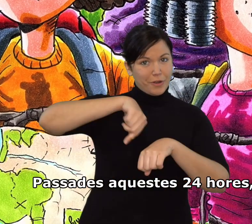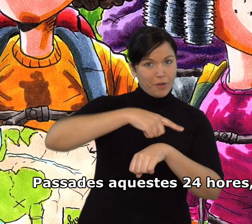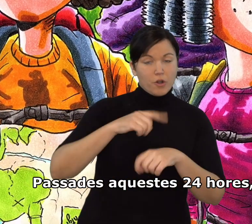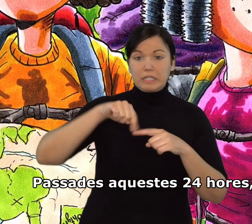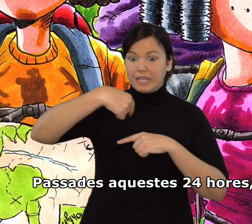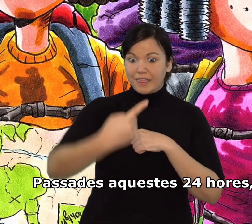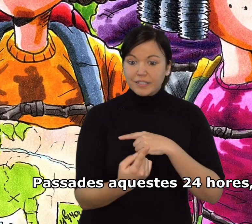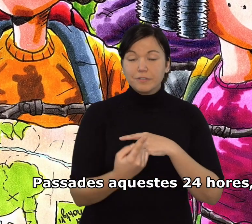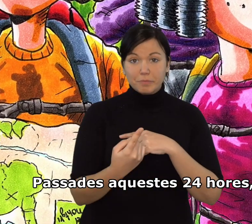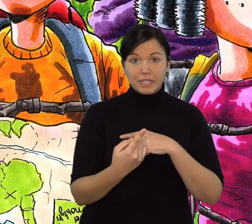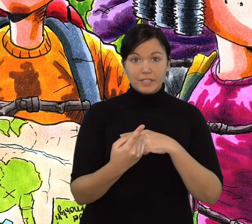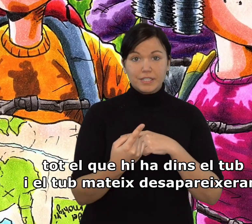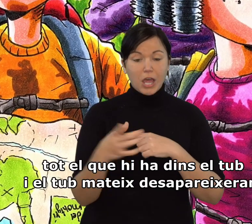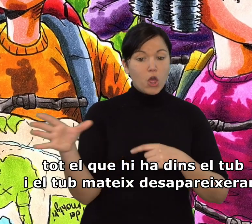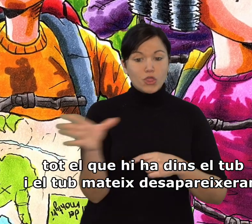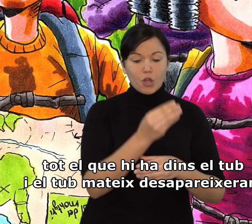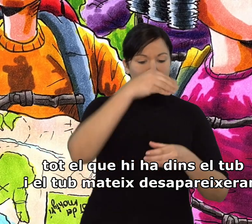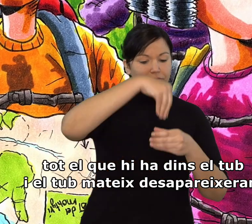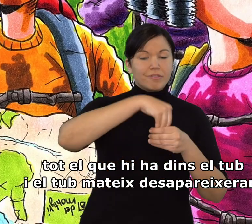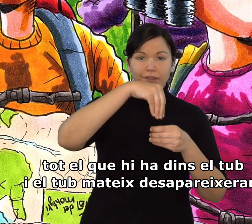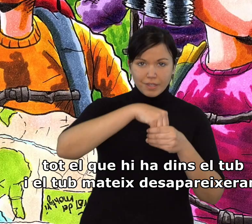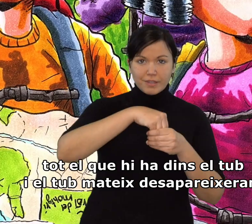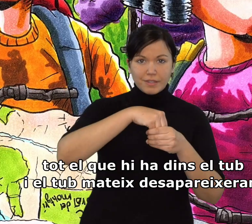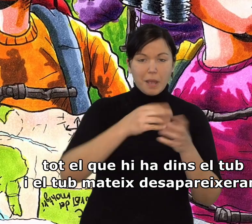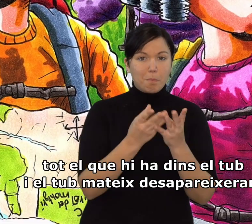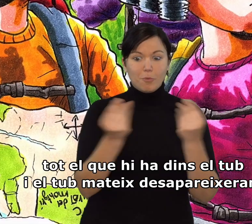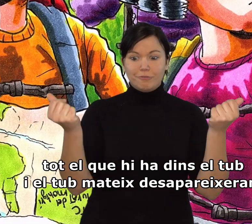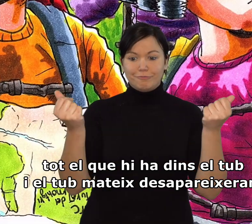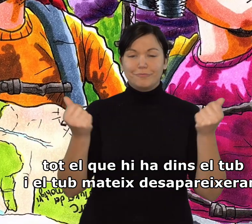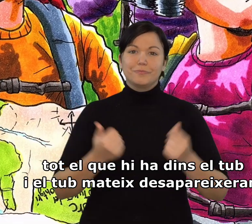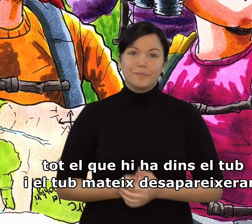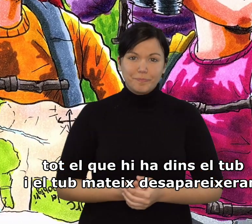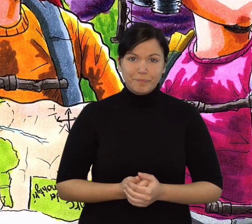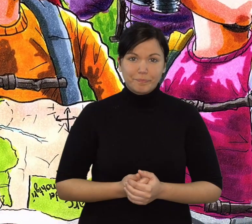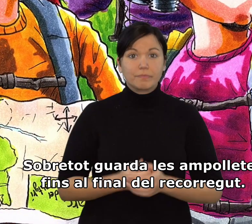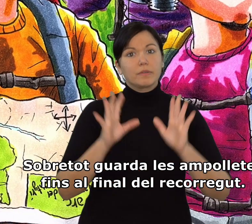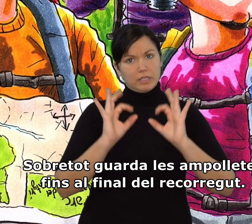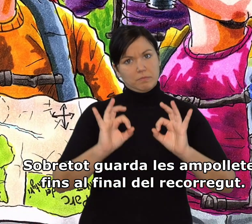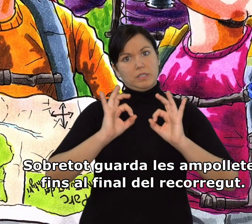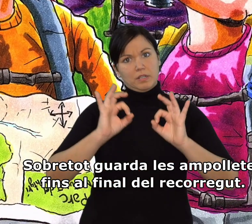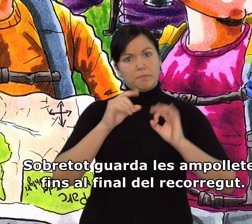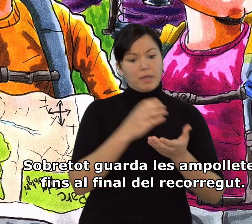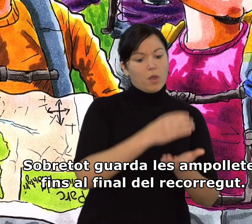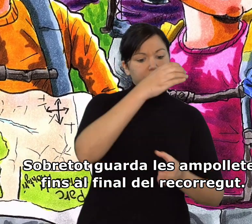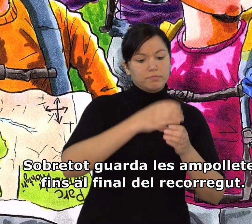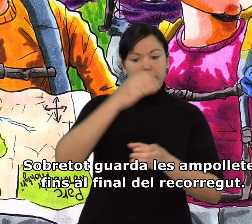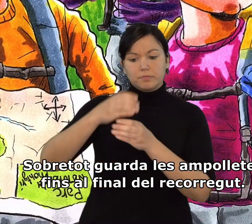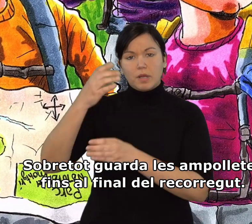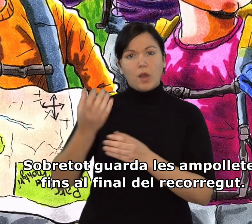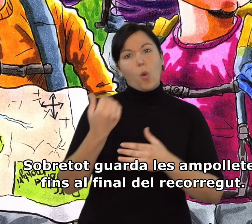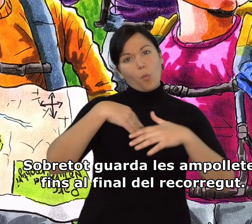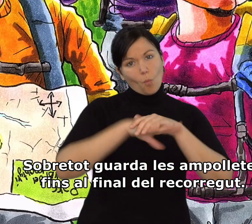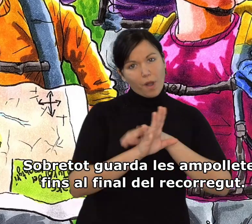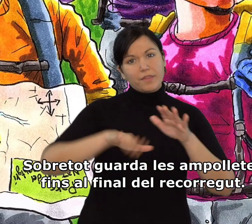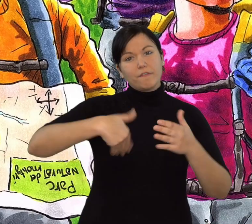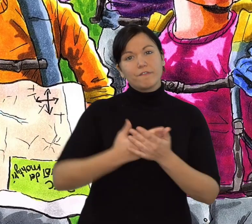Passades aquestes 24 hores, tot el que hi ha dins el tub i el tub mateix desapareixeran. Sobretot, guarda les ampolletes fins al